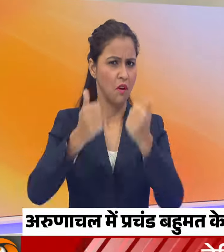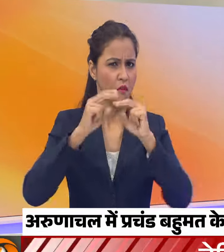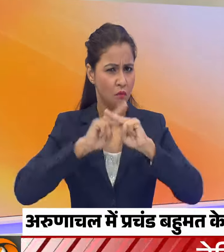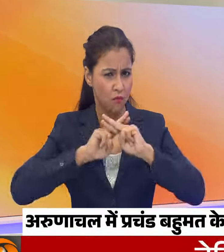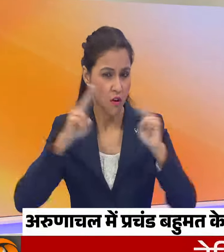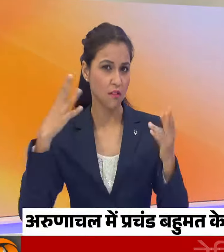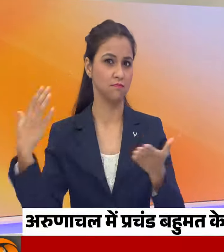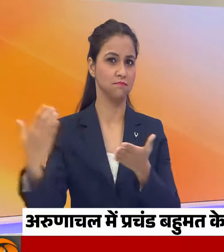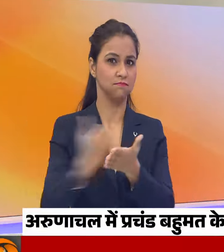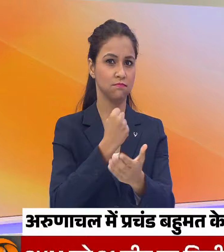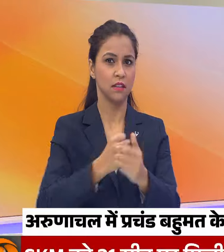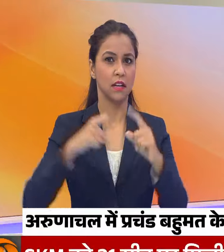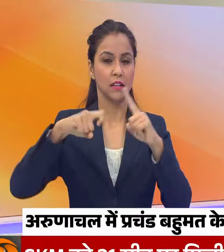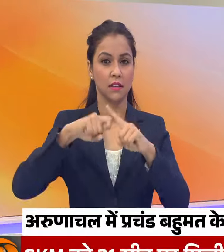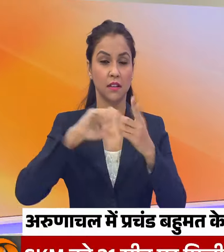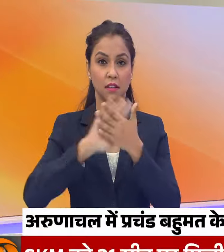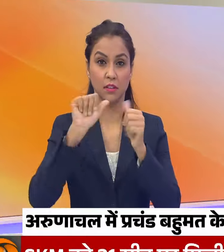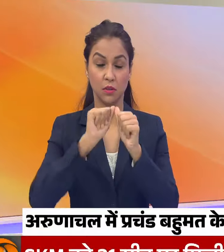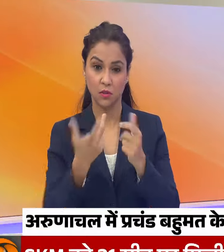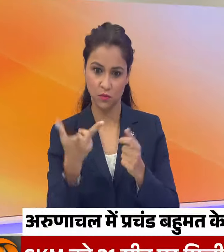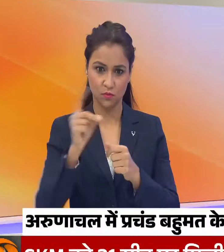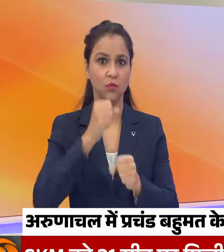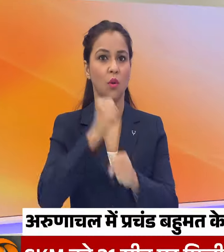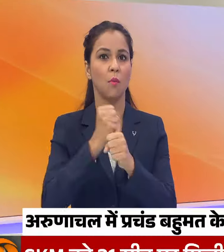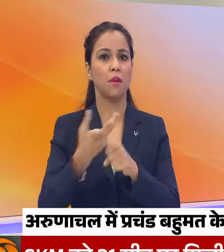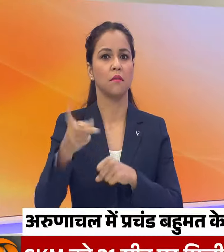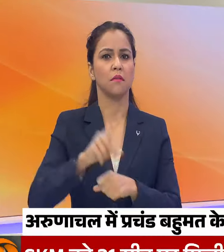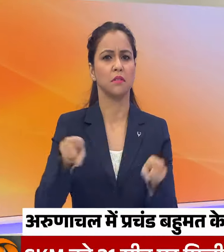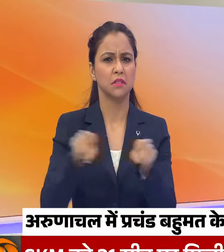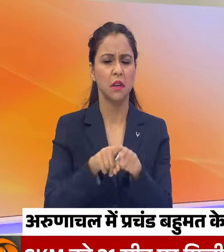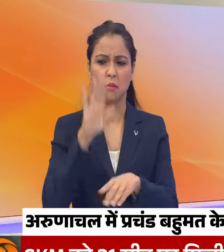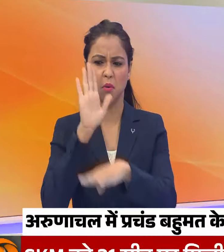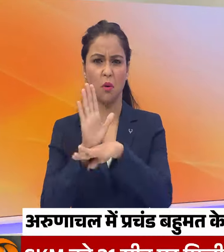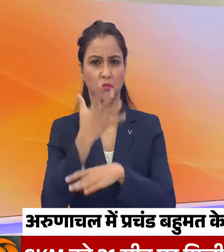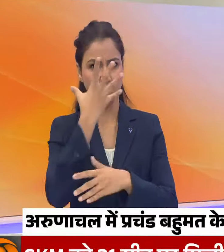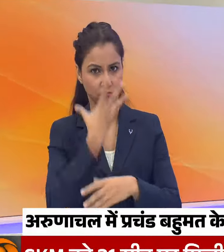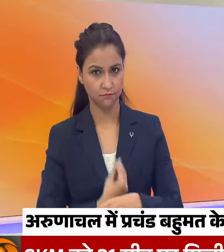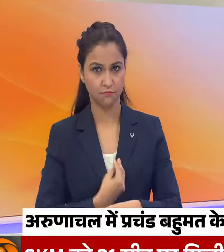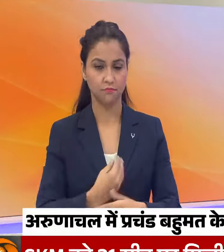साथ खांडू सरकार की वापसी वहीं कॉंग्रेस का निराज चनक प्रदेशन